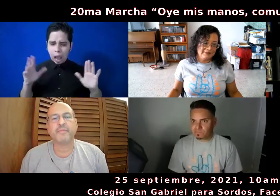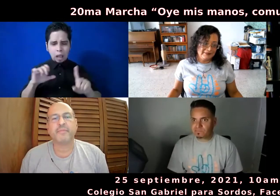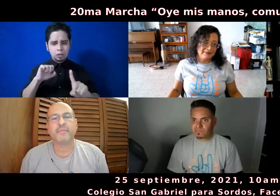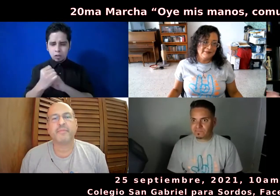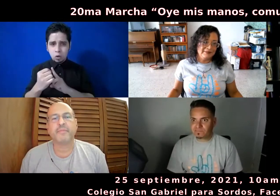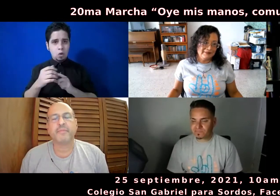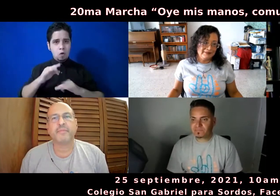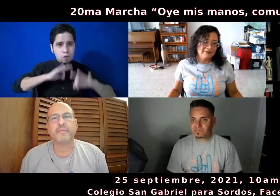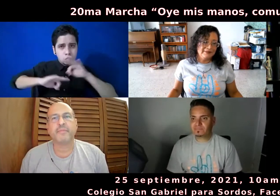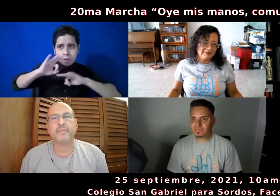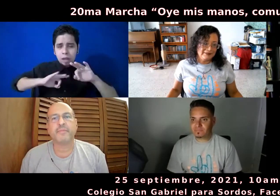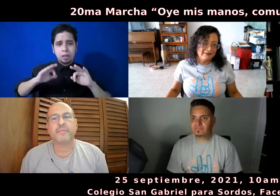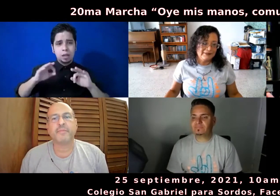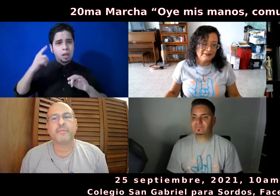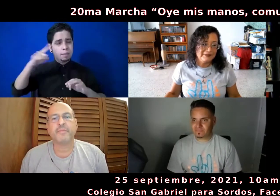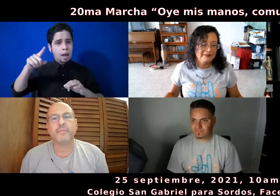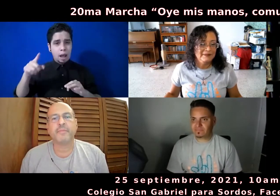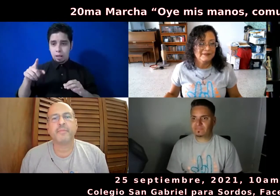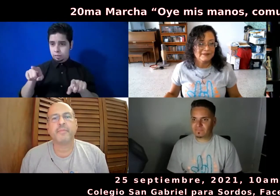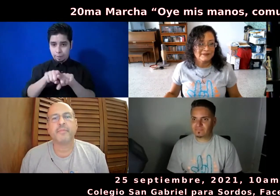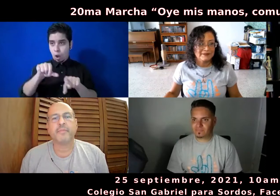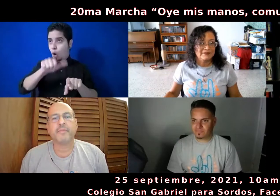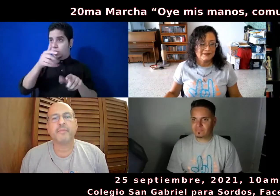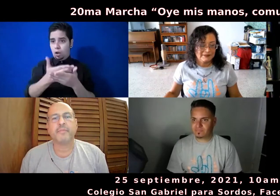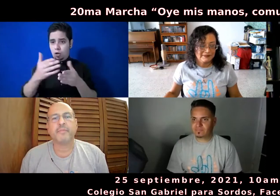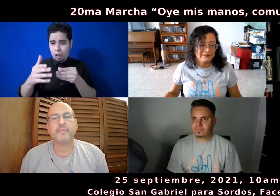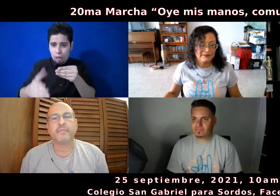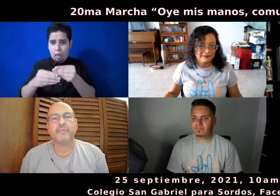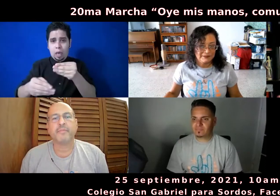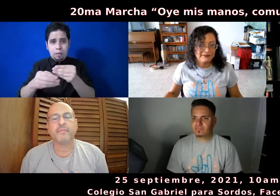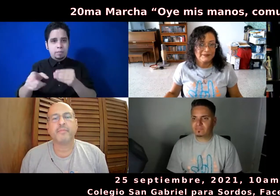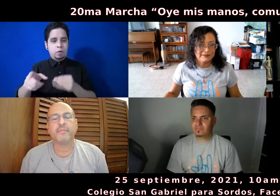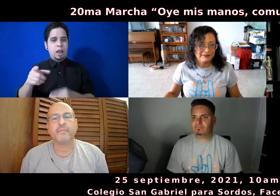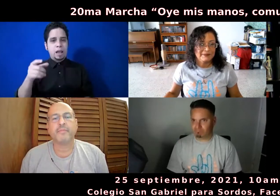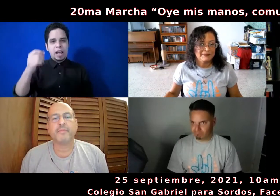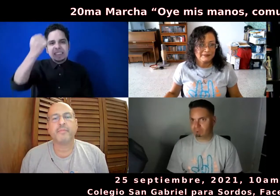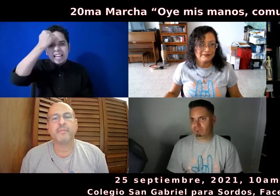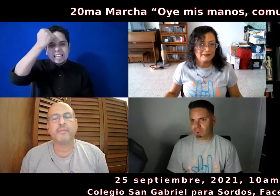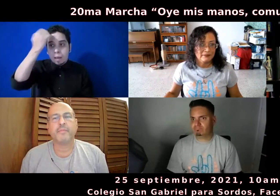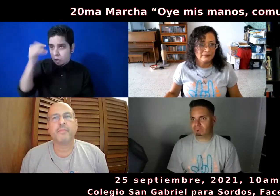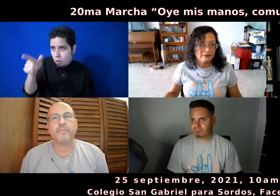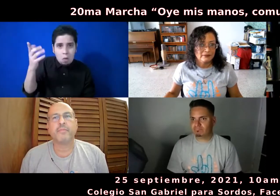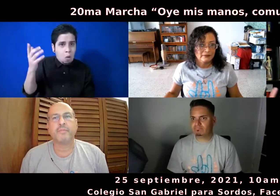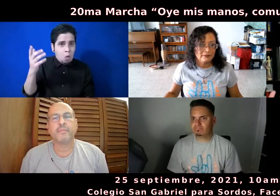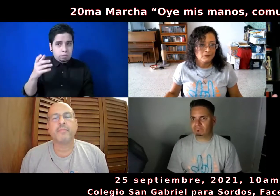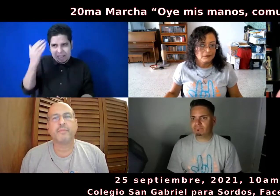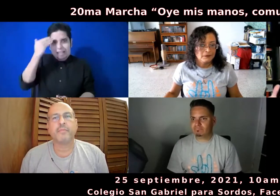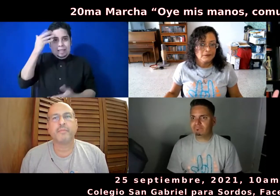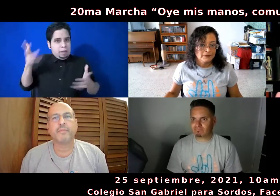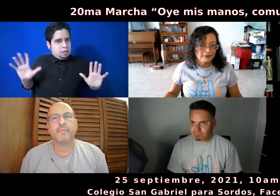para entonces las necedad, por decirlo de alguna manera, porque muchas veces falta de información, es necedad o terquedad,